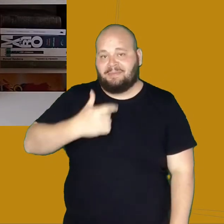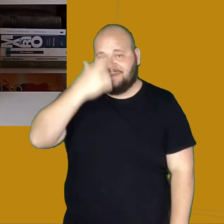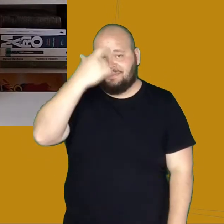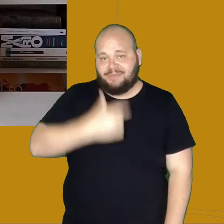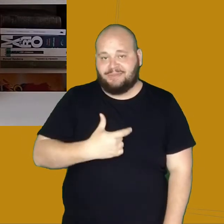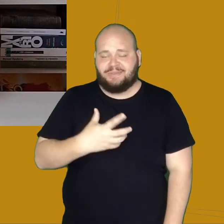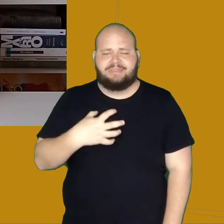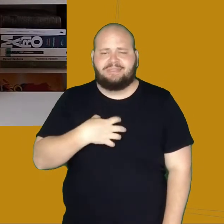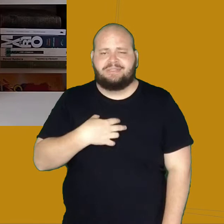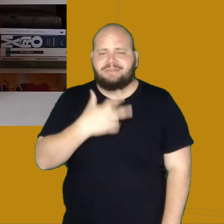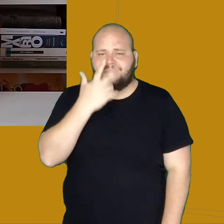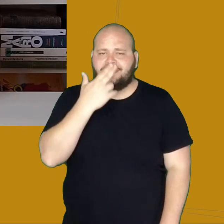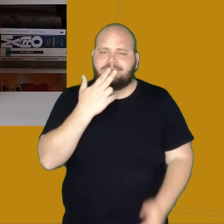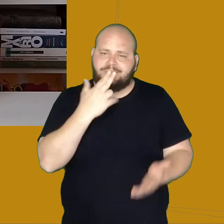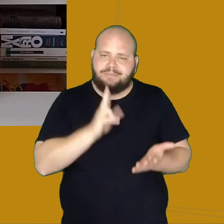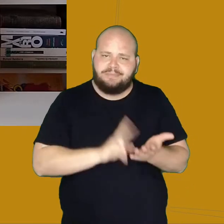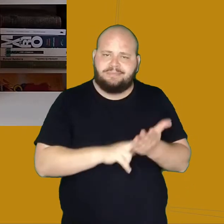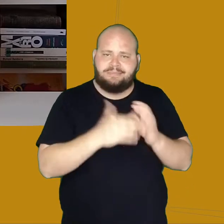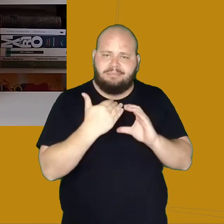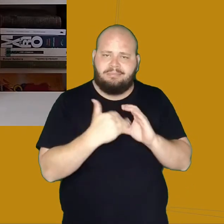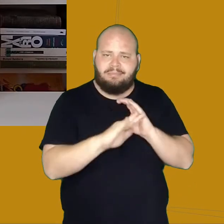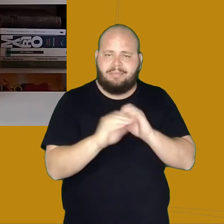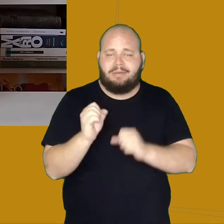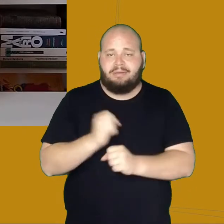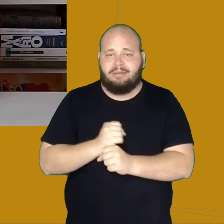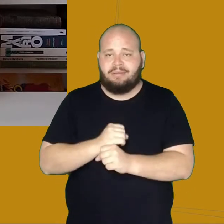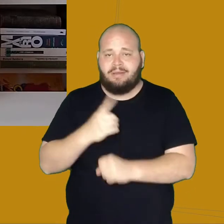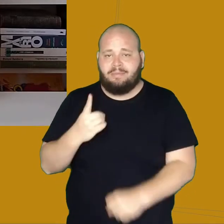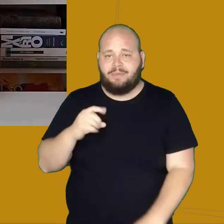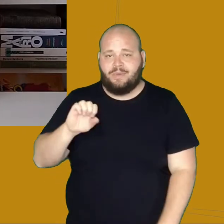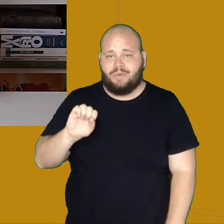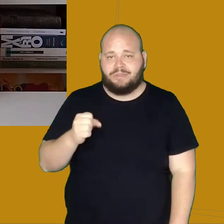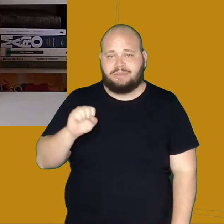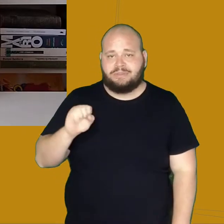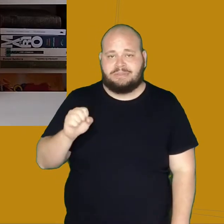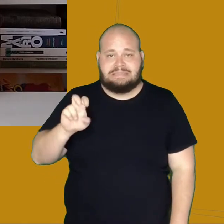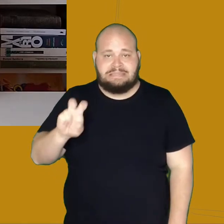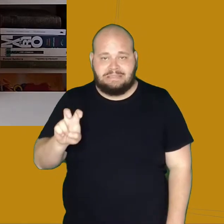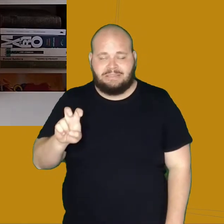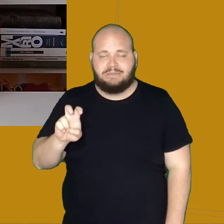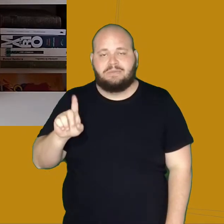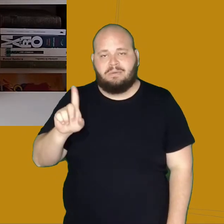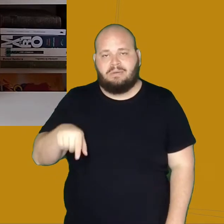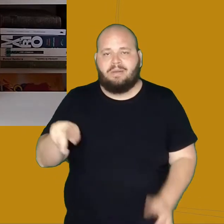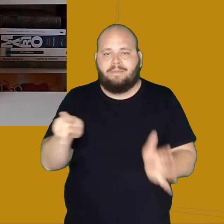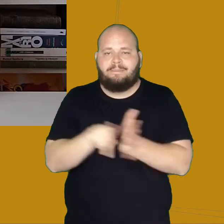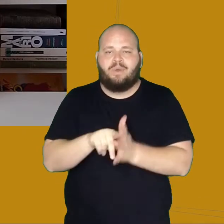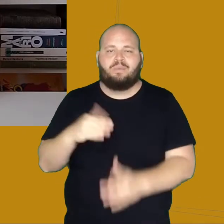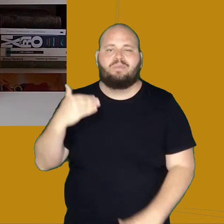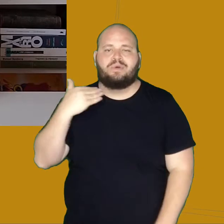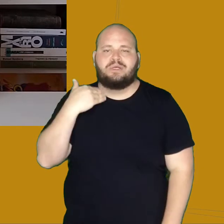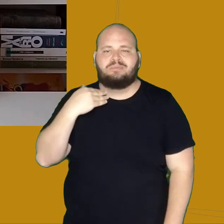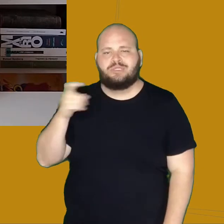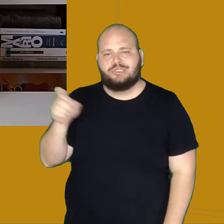uma carta, datada de 1875 e escrita pelo Desembargador X para o Chefe de Polícia da Corte.